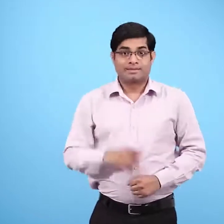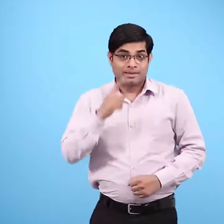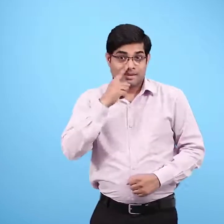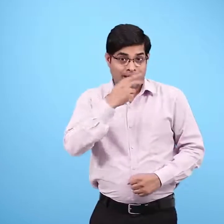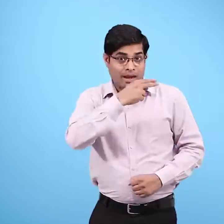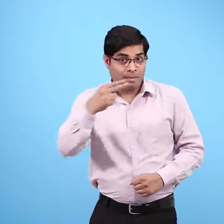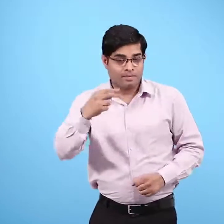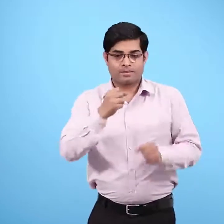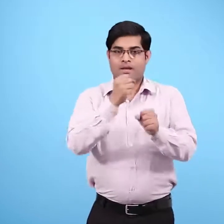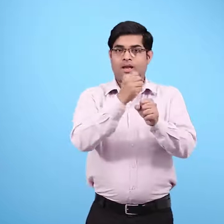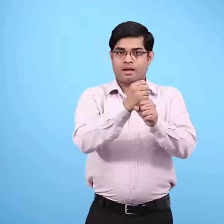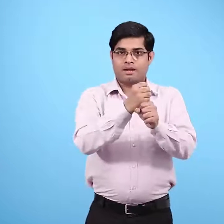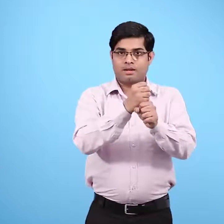तीस साल की गोमती